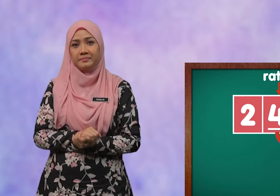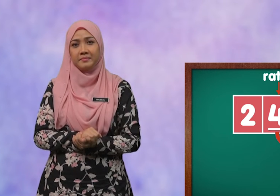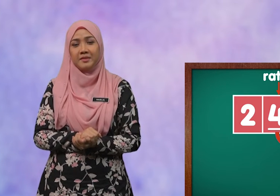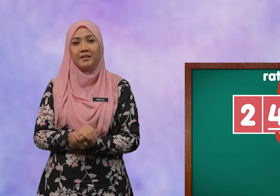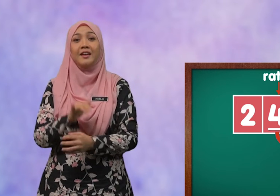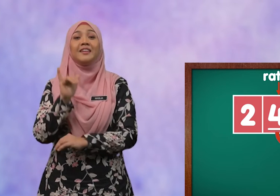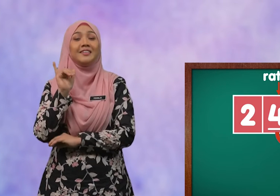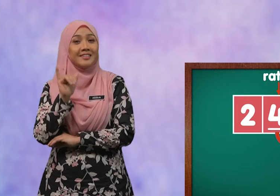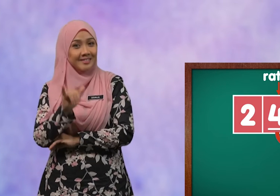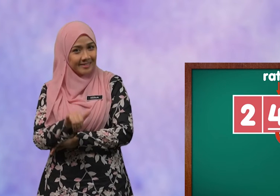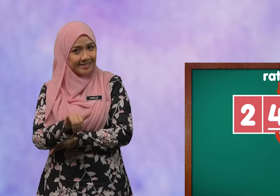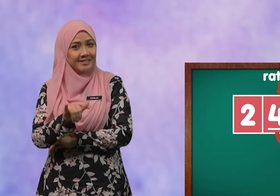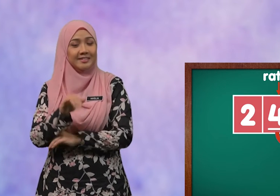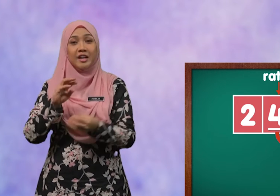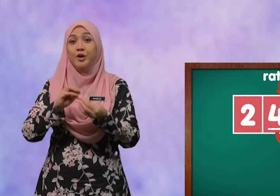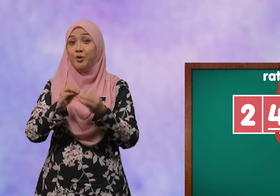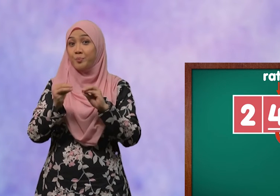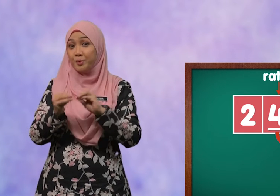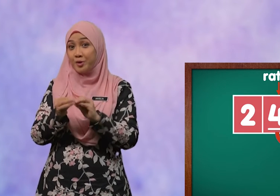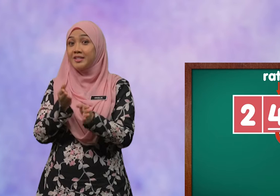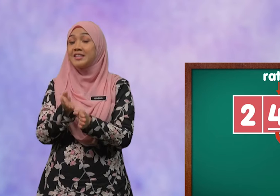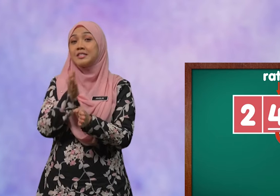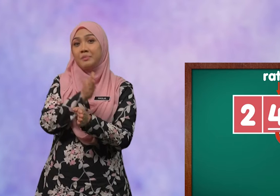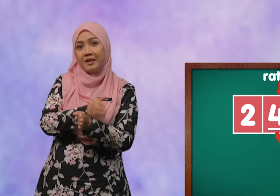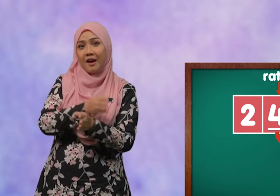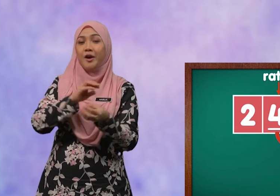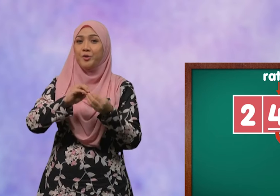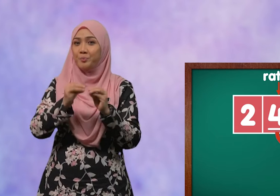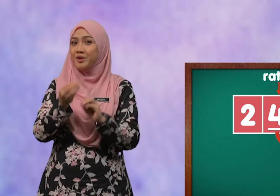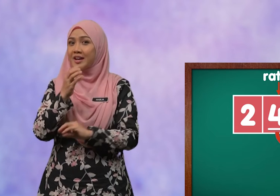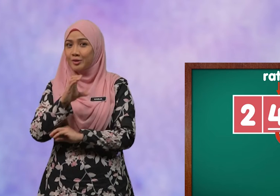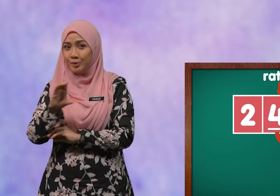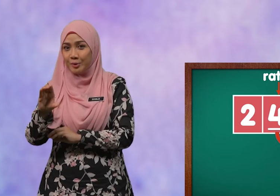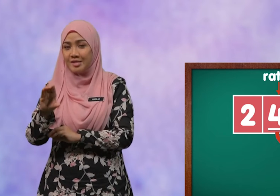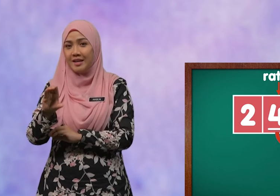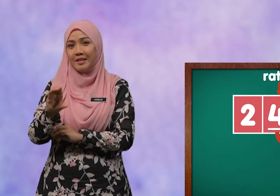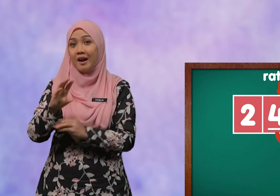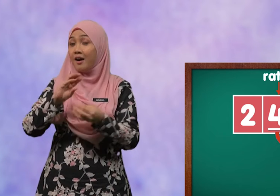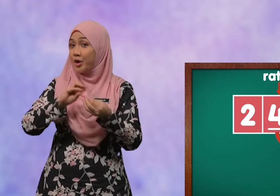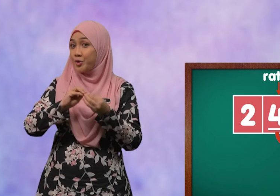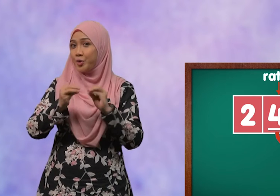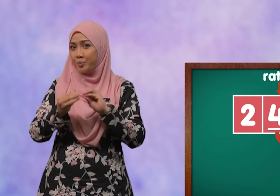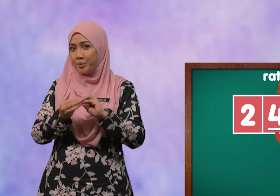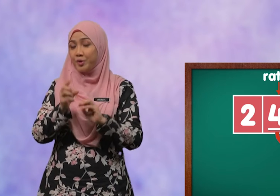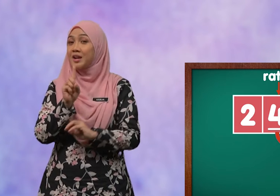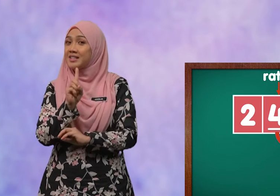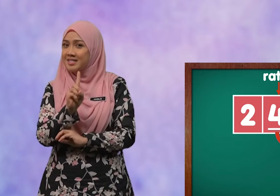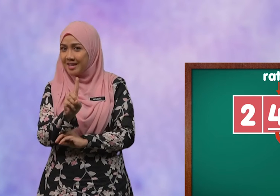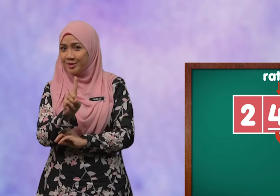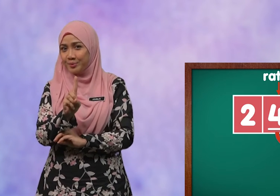Ya, nombor di sebelah nombor ratus adalah nombor satu.